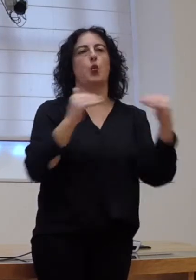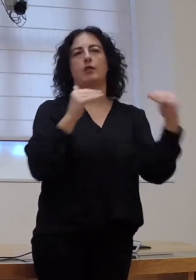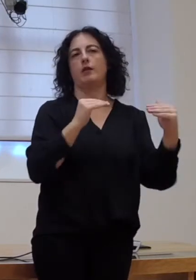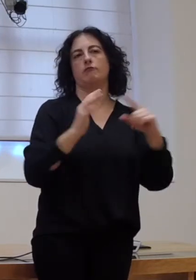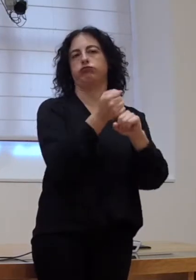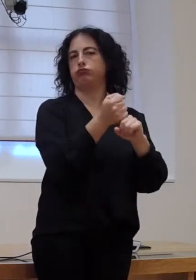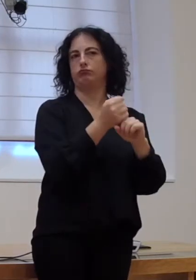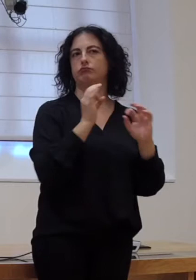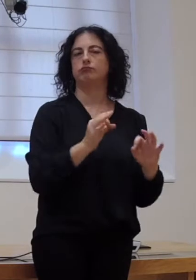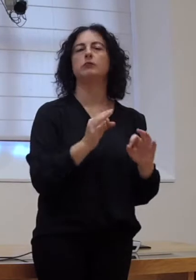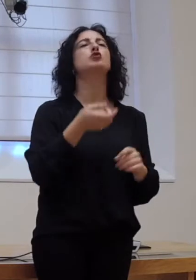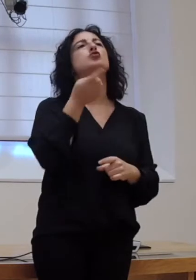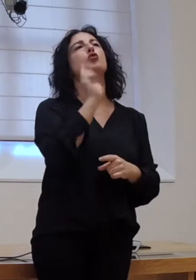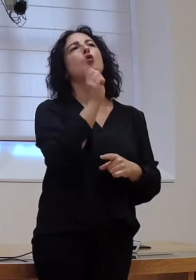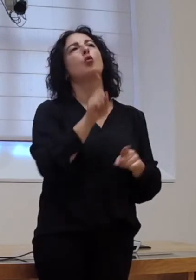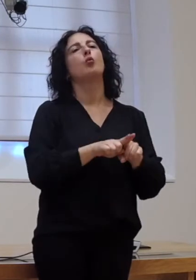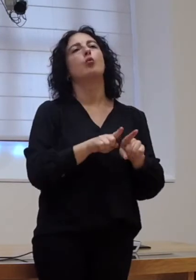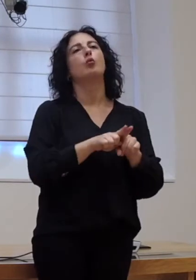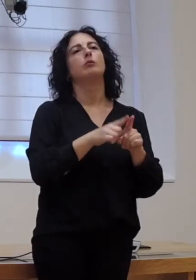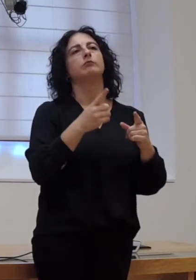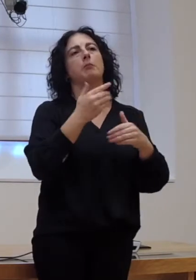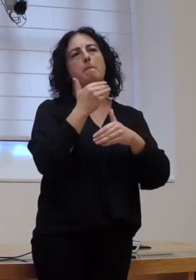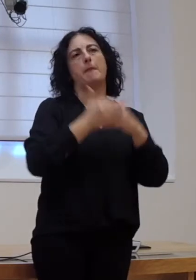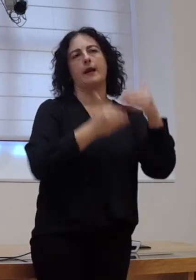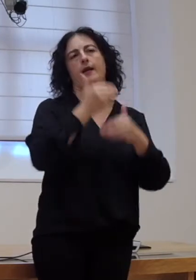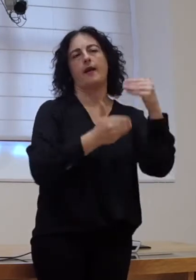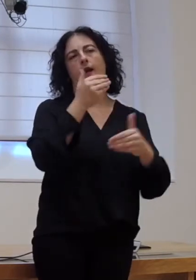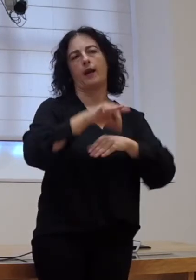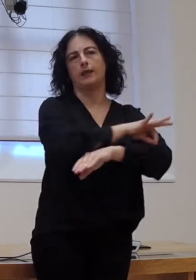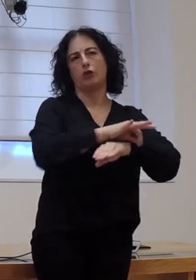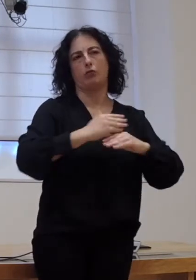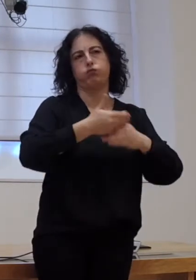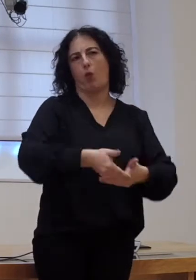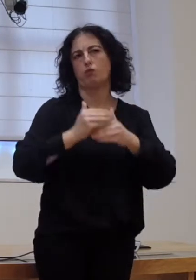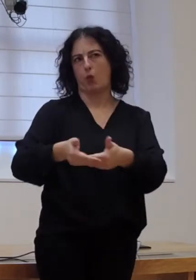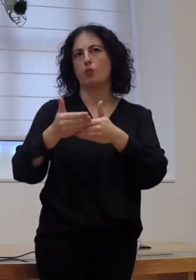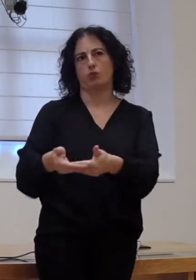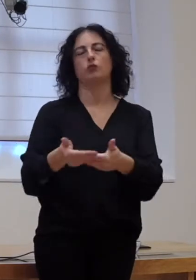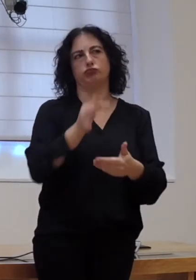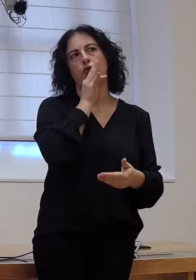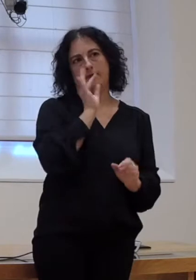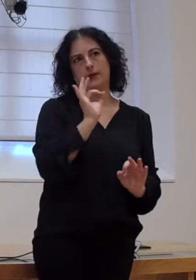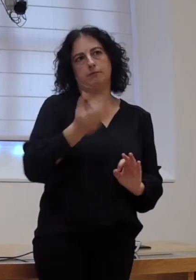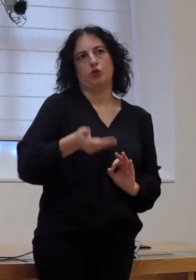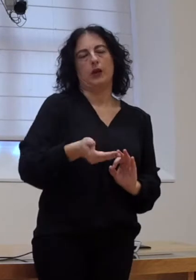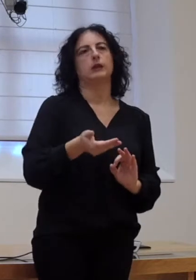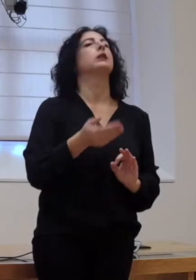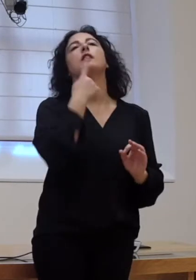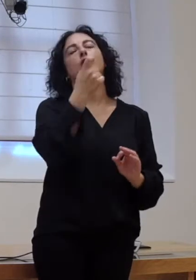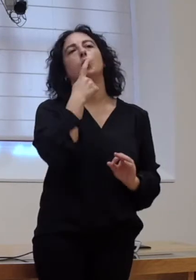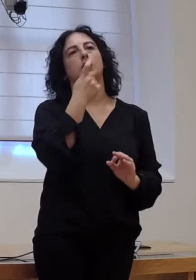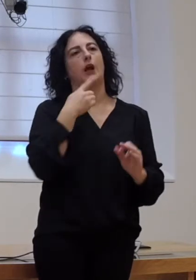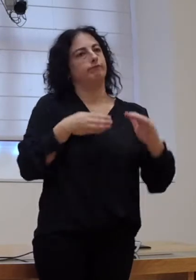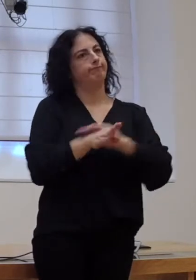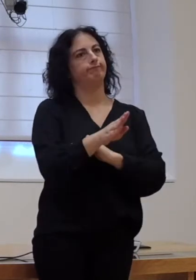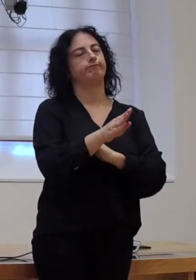e a discurso de igualdade non é solamente a eliminación de barreiras arquitectónicas que como vos coñecedes son ainda moi importantes as dificuldades que temos